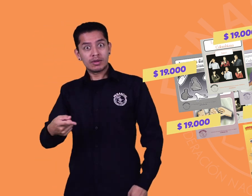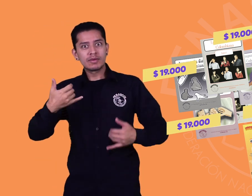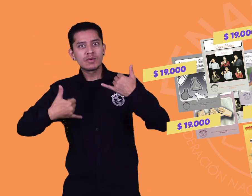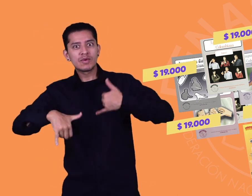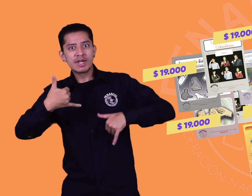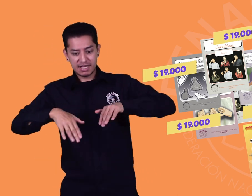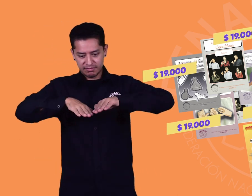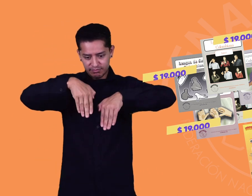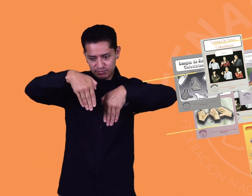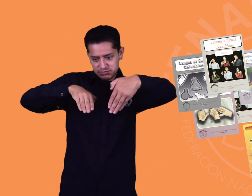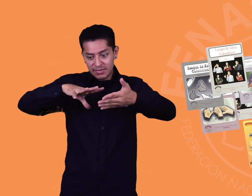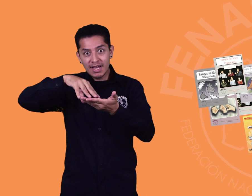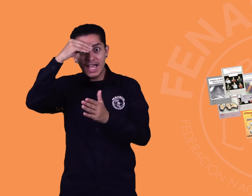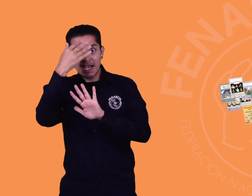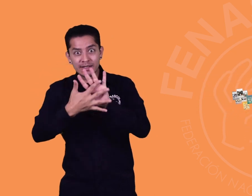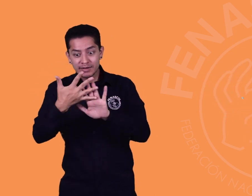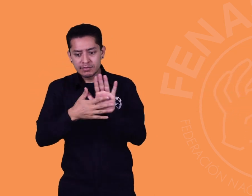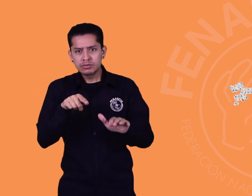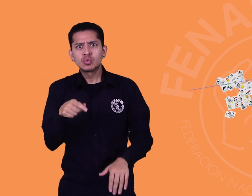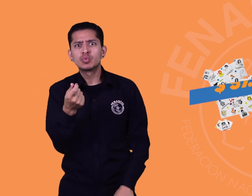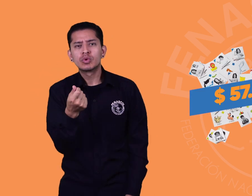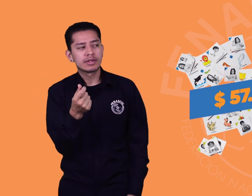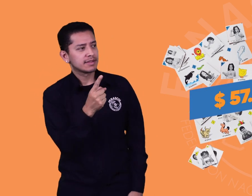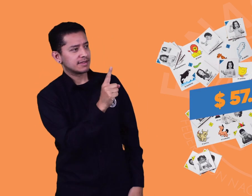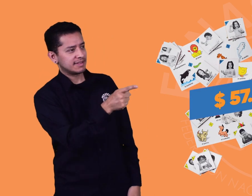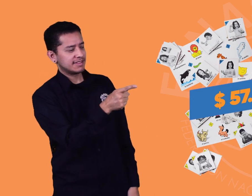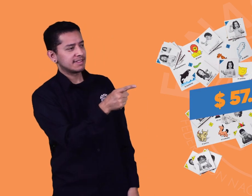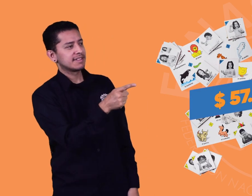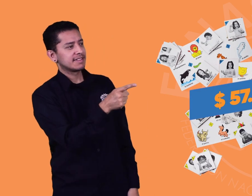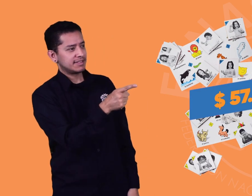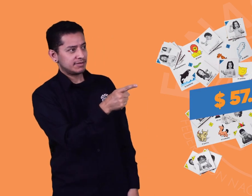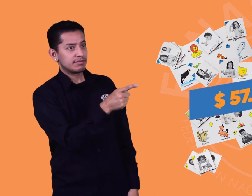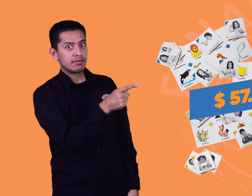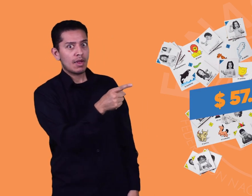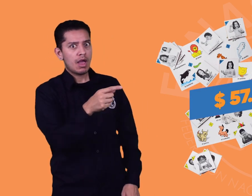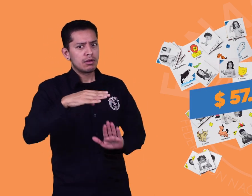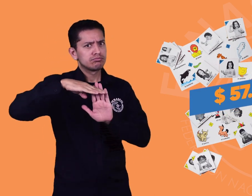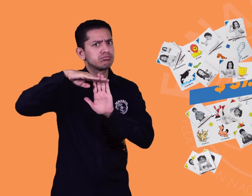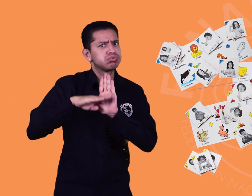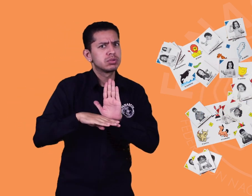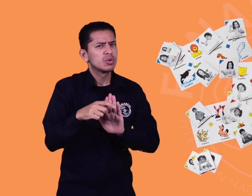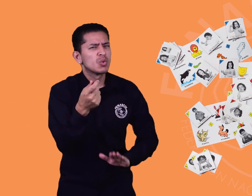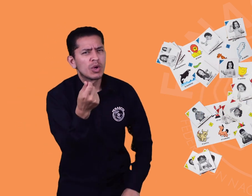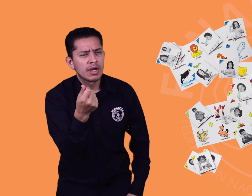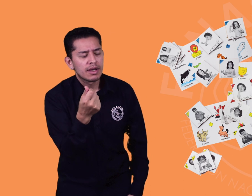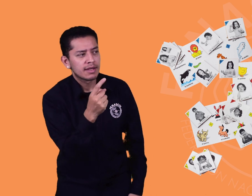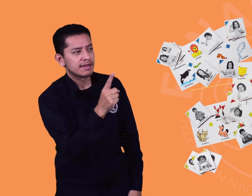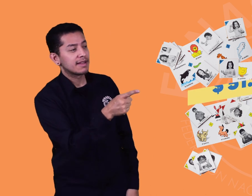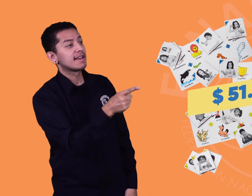Los juegos, como las loterías, con los que podrás aprender lengua de señas, tienen un precio normalmente de 57 mil 700, pero con la promoción te